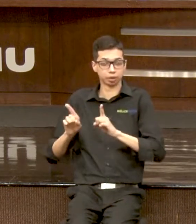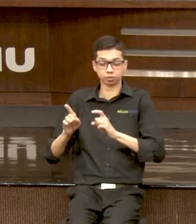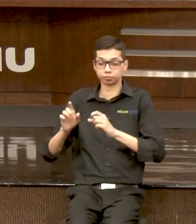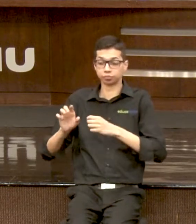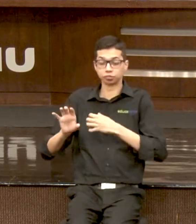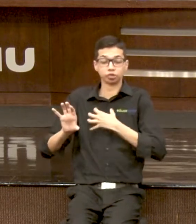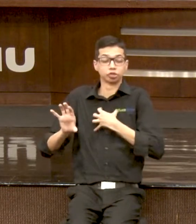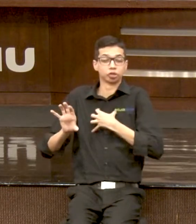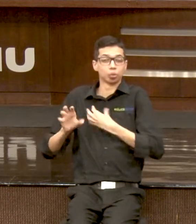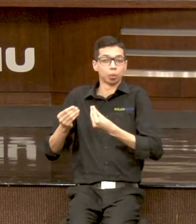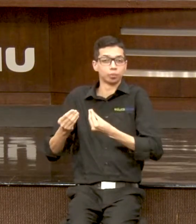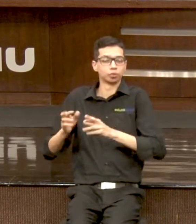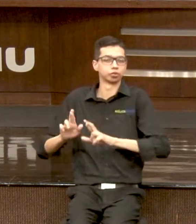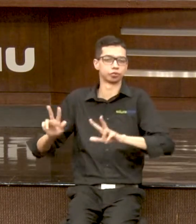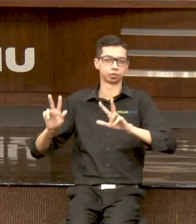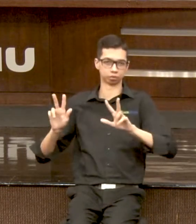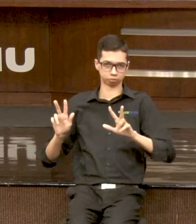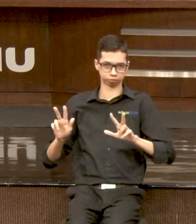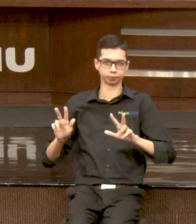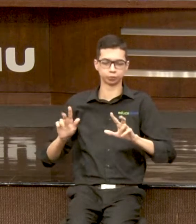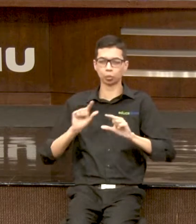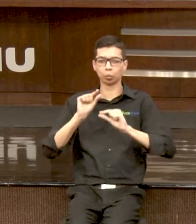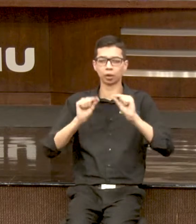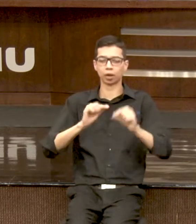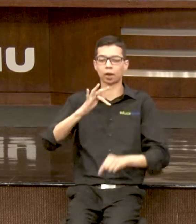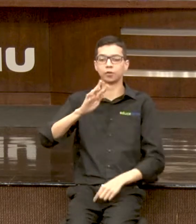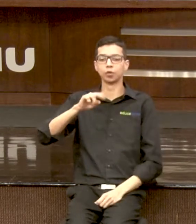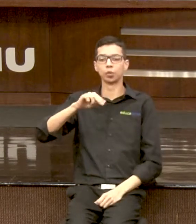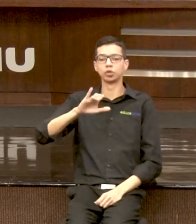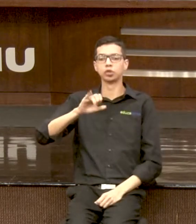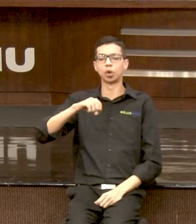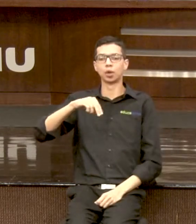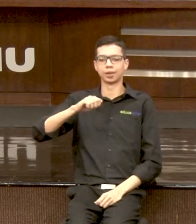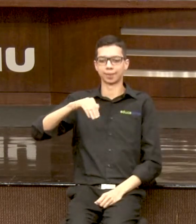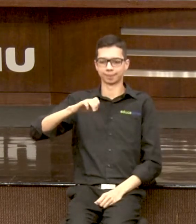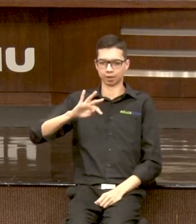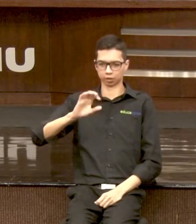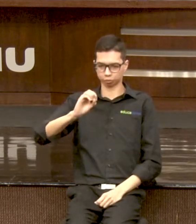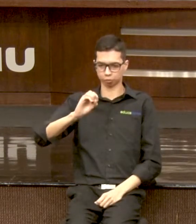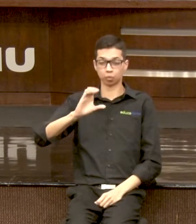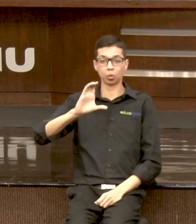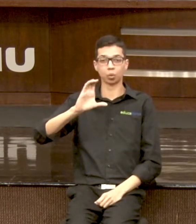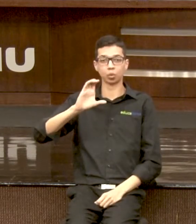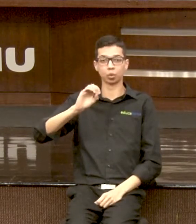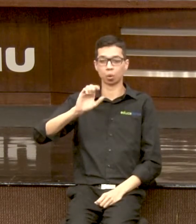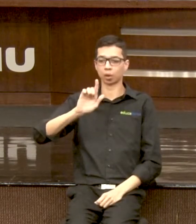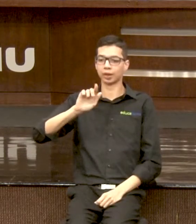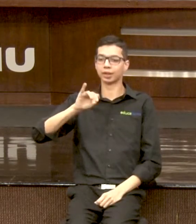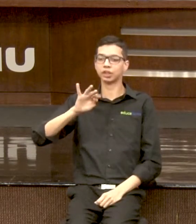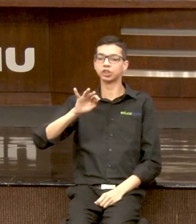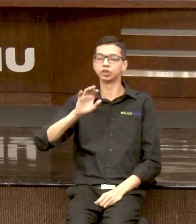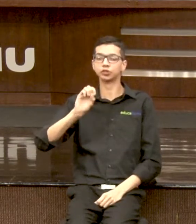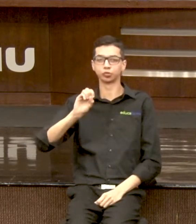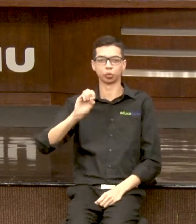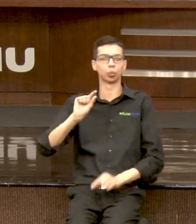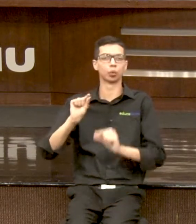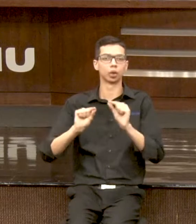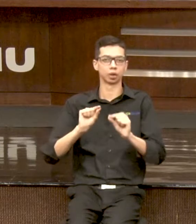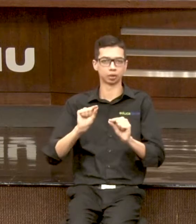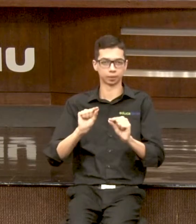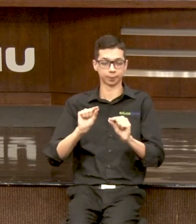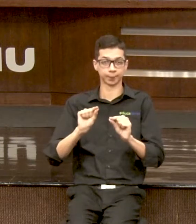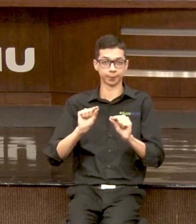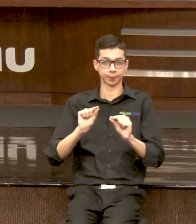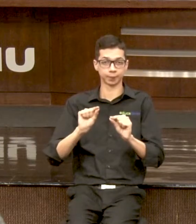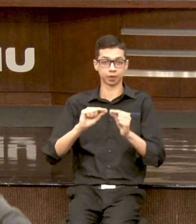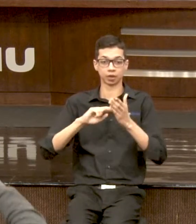O que é funcionamento cognitivo? São todas as nossas funções cognitivas. Quando a gente diz no cognitivo, a gente diz assim,